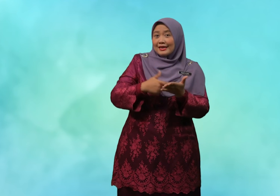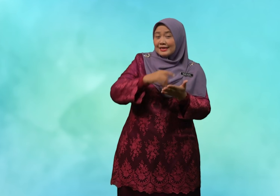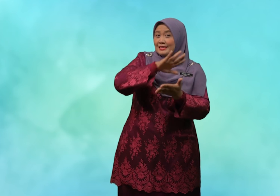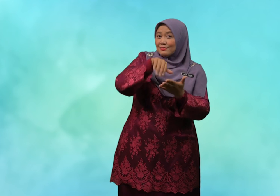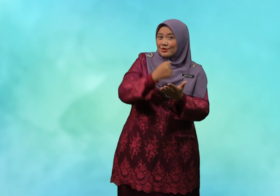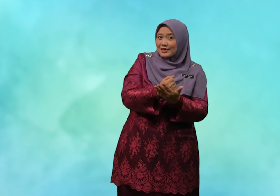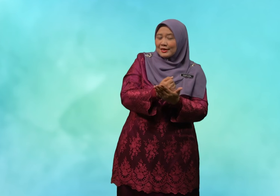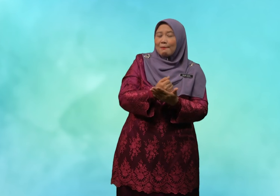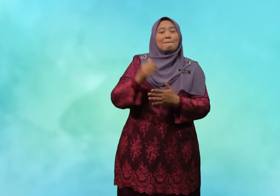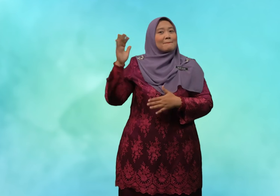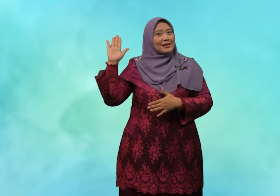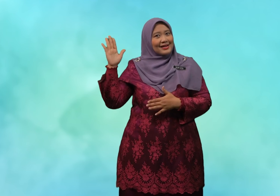lagi semua bye